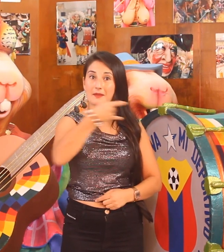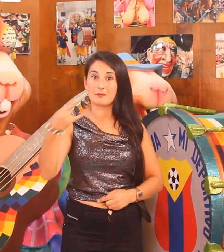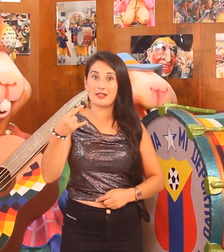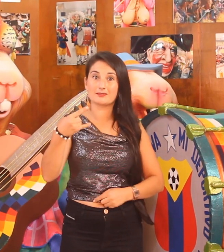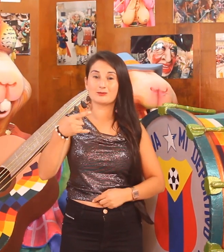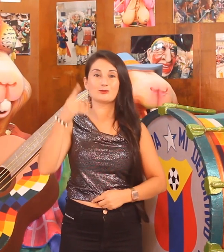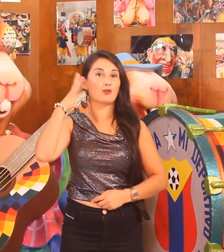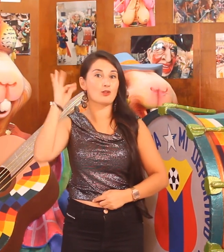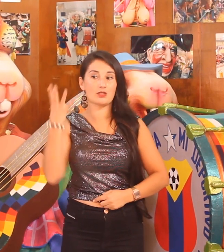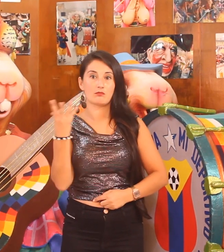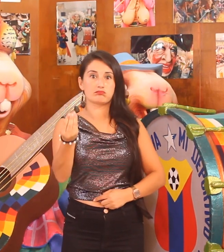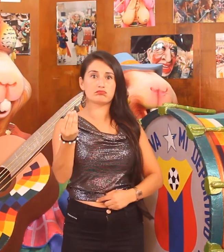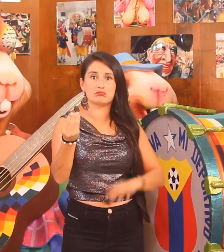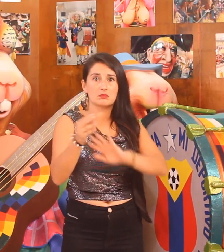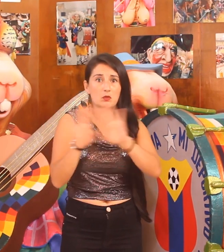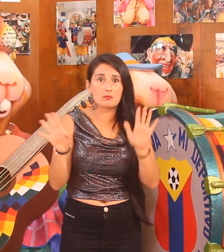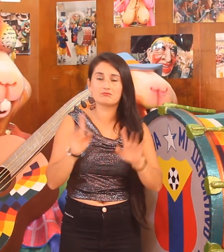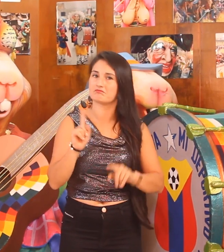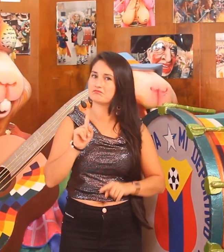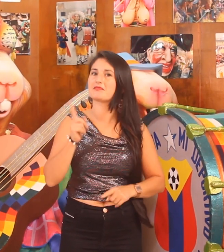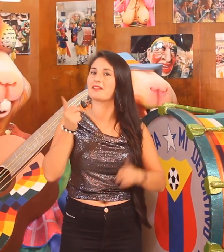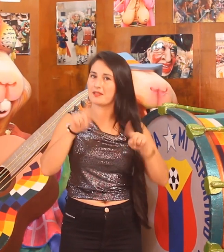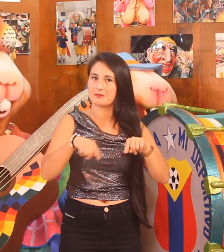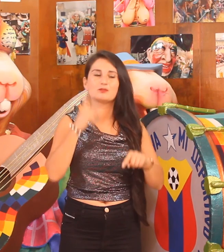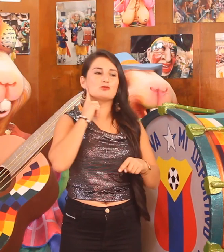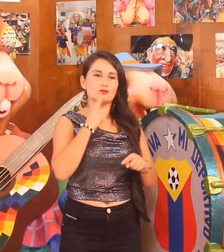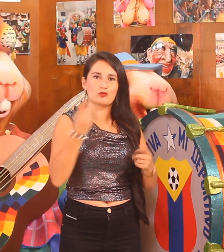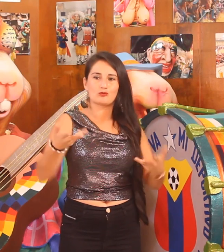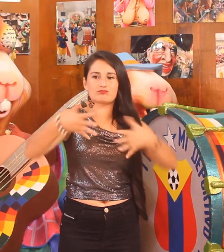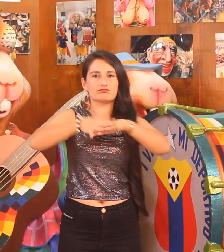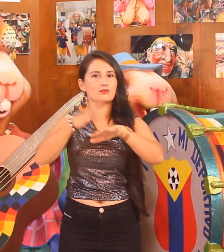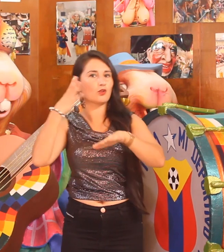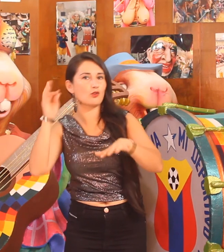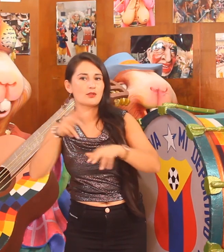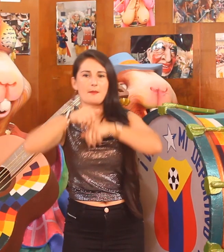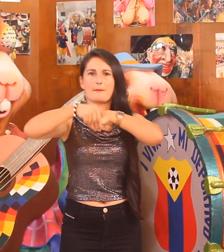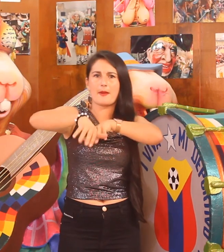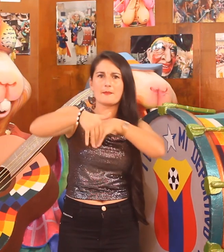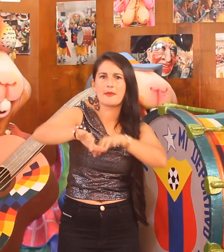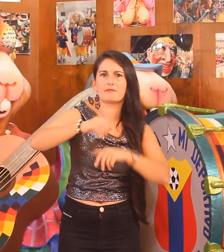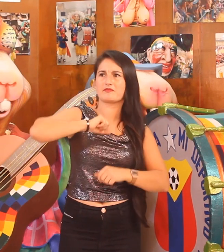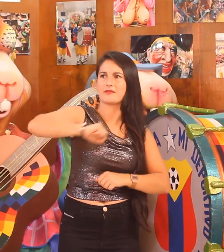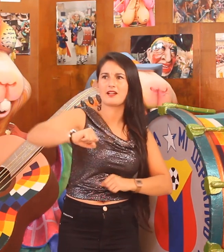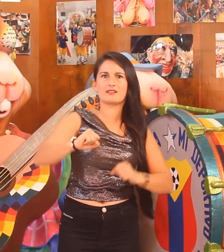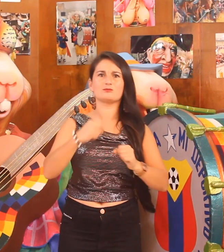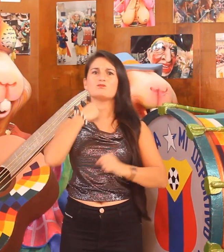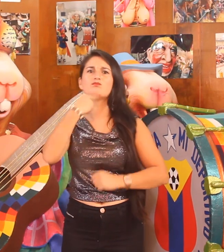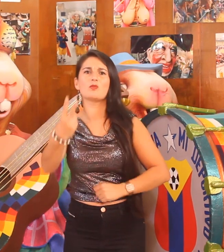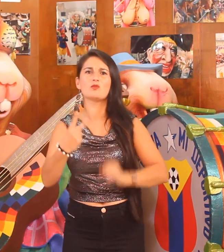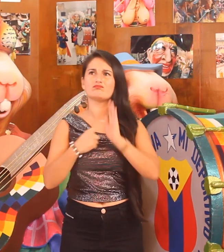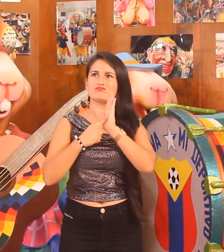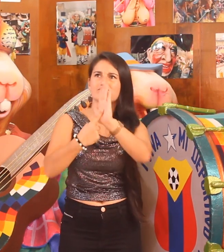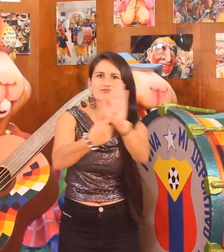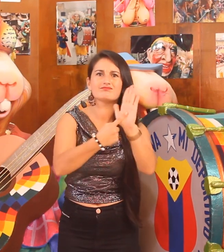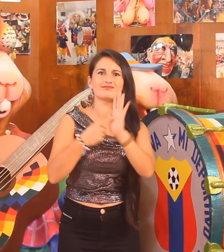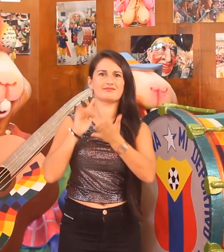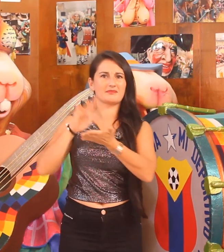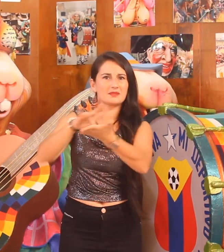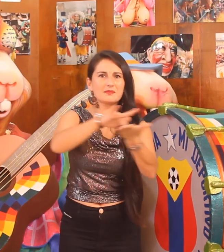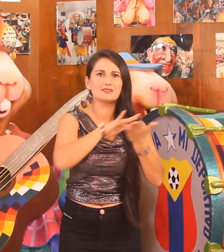mujeres oyentes, sino que nos sumamos mujeres sordas, buscando espacios conjuntos con mujeres oyentes para exigir derechos, alzar nuestras